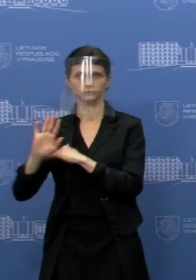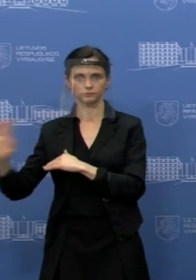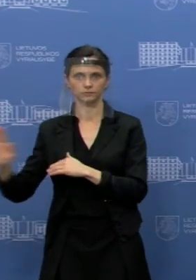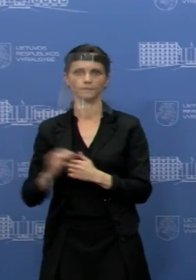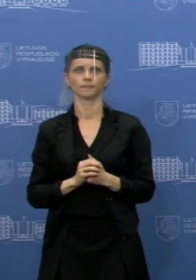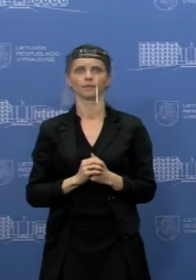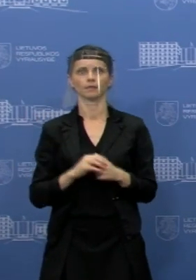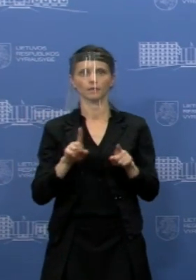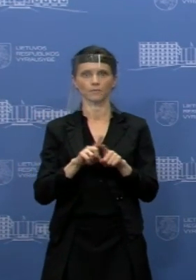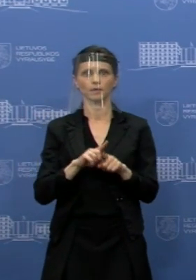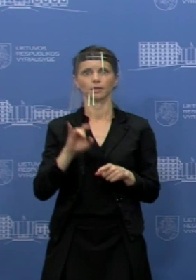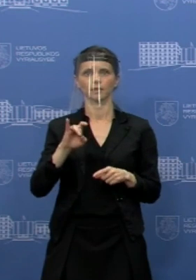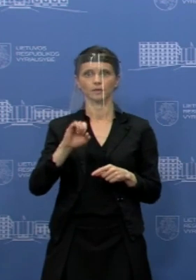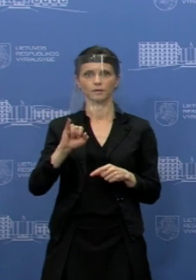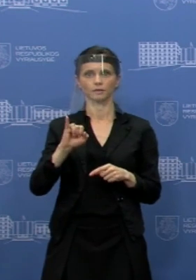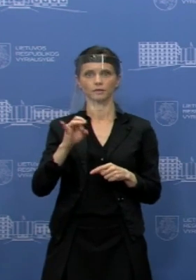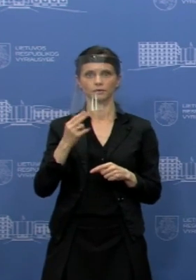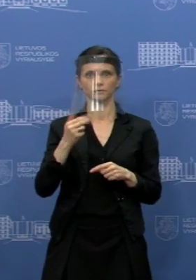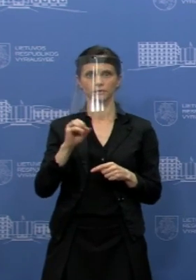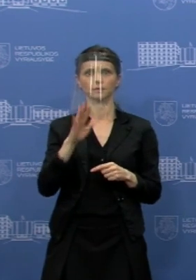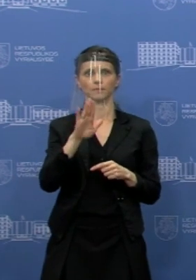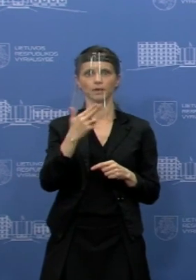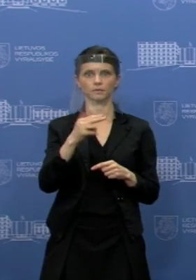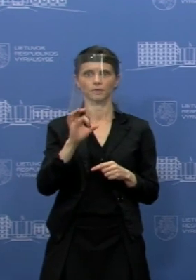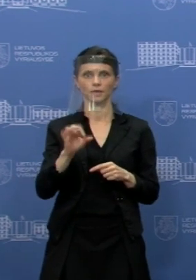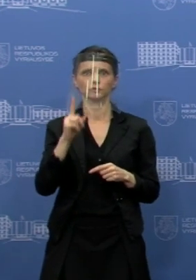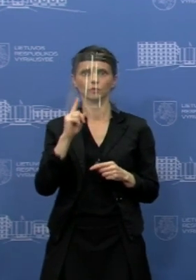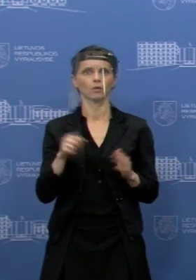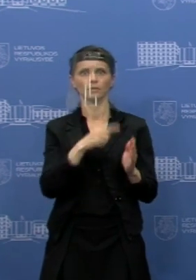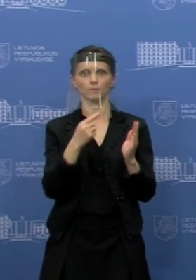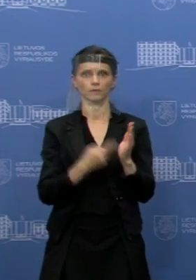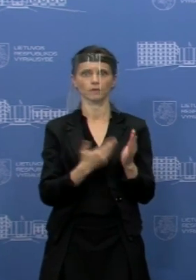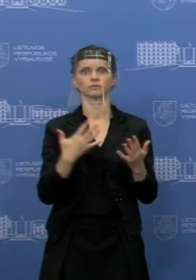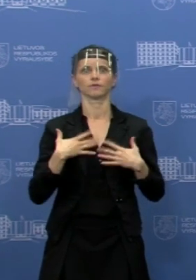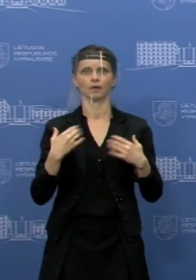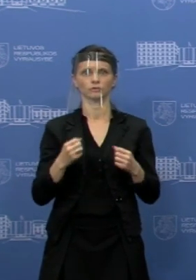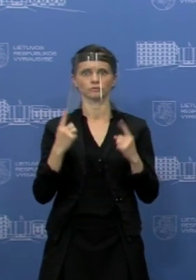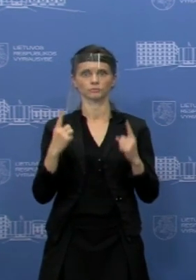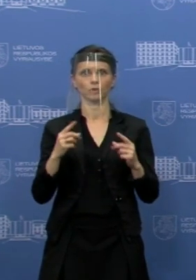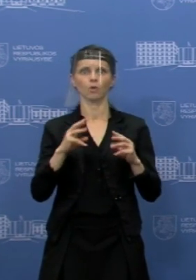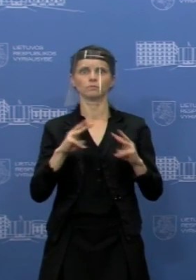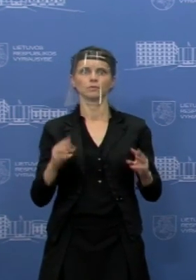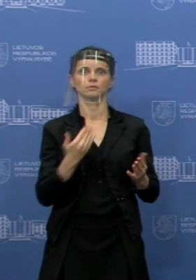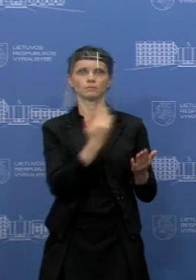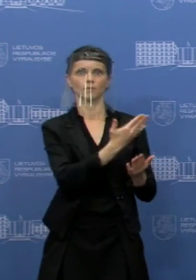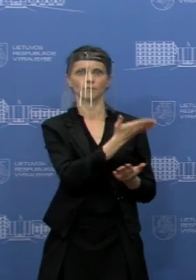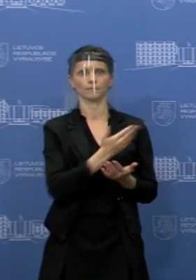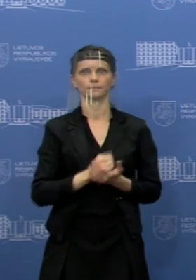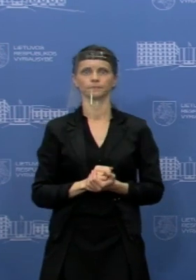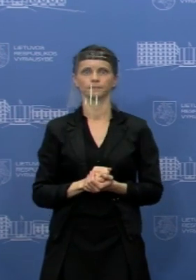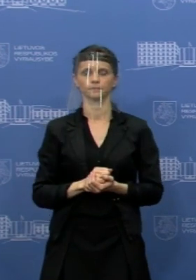kolega Ignas Išbanas, prie tribūnos grįžo sekatos apsaugos ministras, tai prašau, Ignai, klauskite.